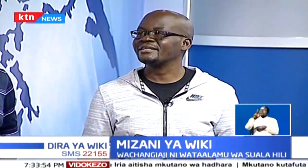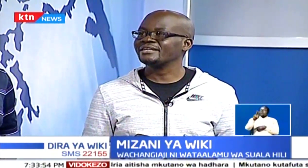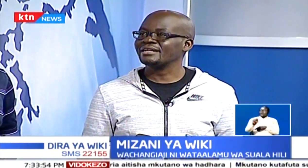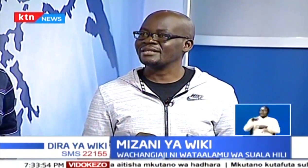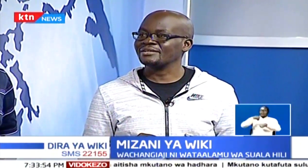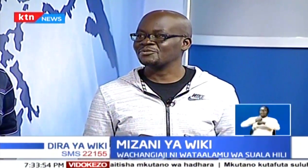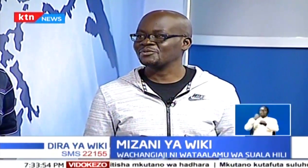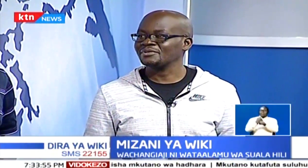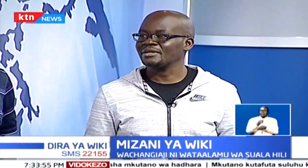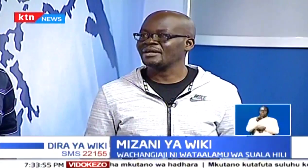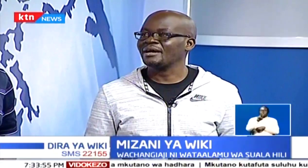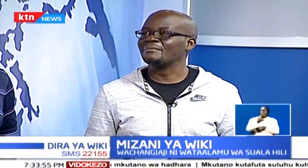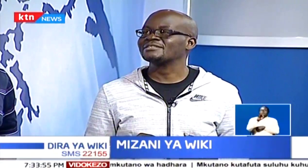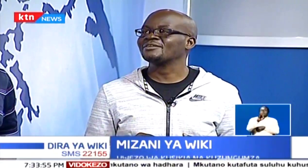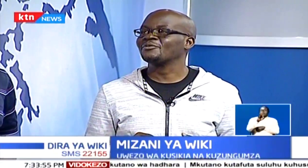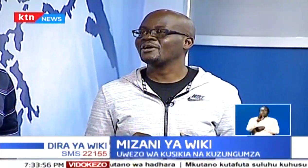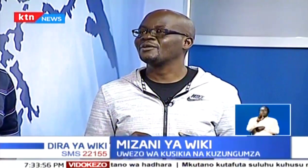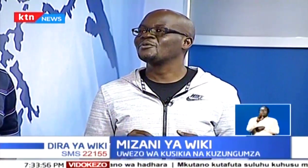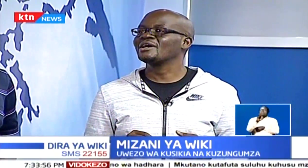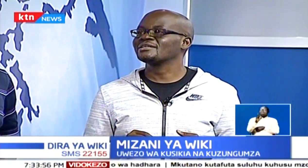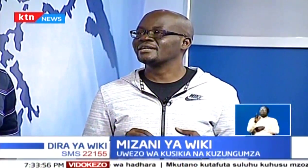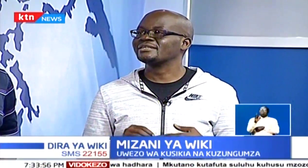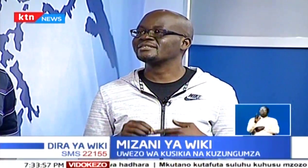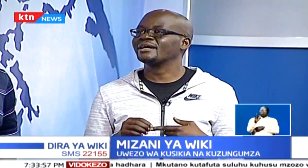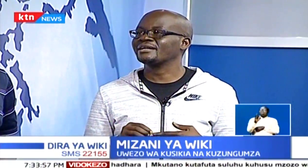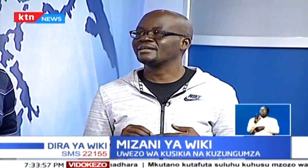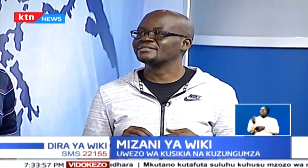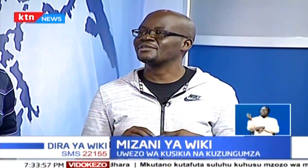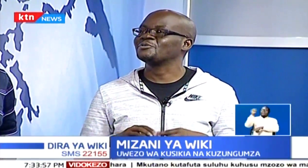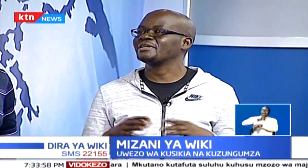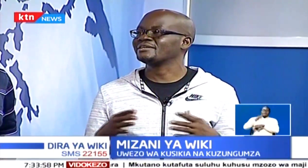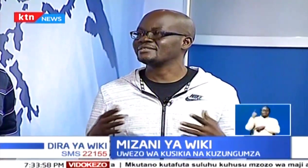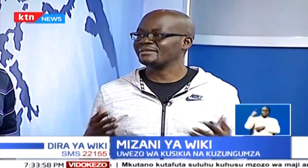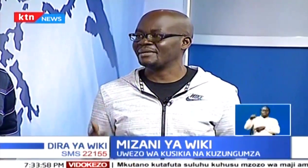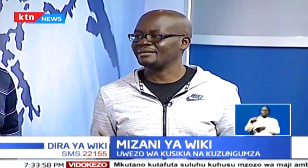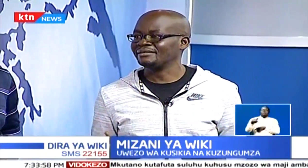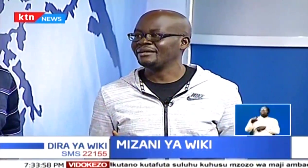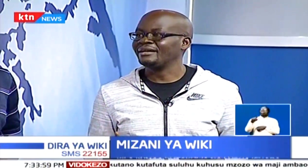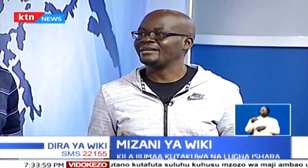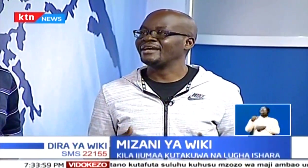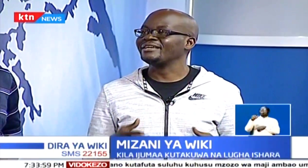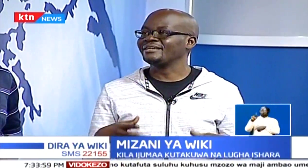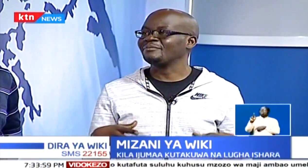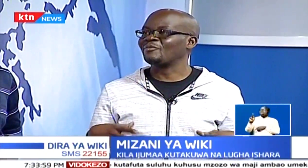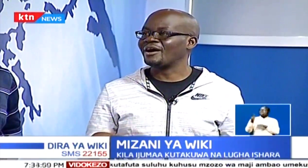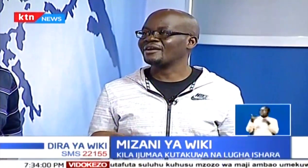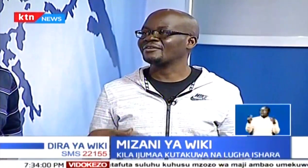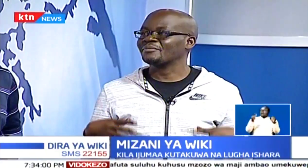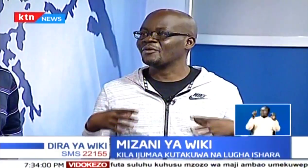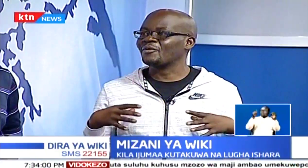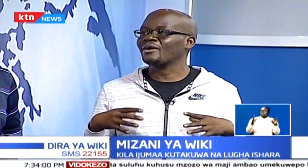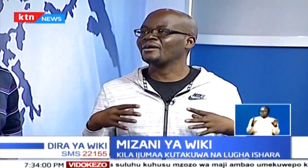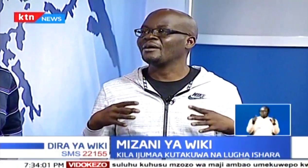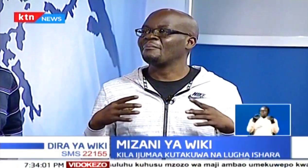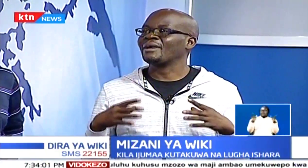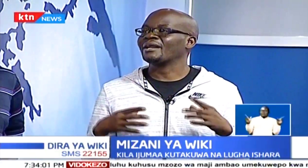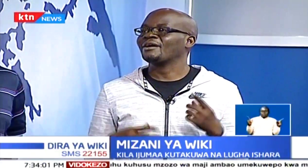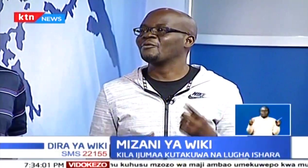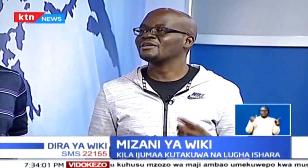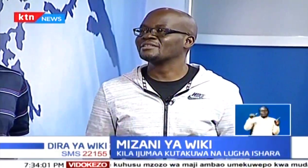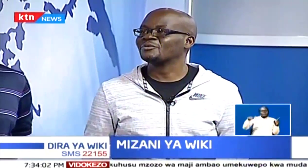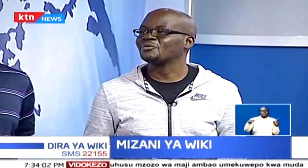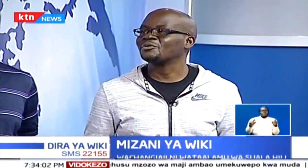tarehe 23 kama siku ya luga za ishara za dunia mzima. Na hii mwaka ndiwe makoa